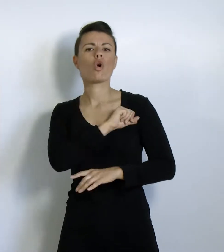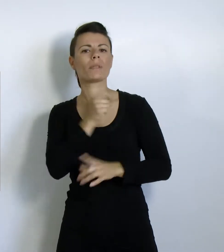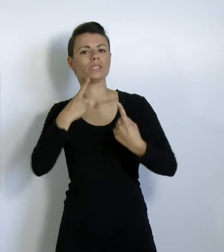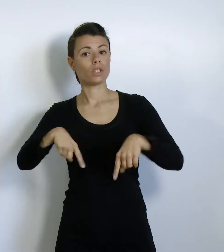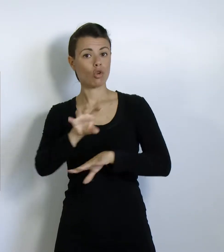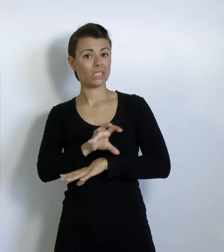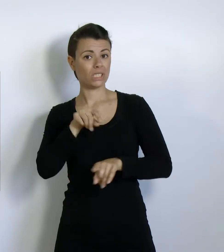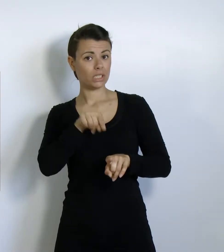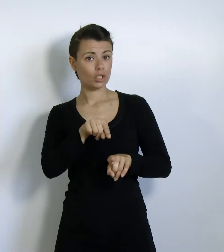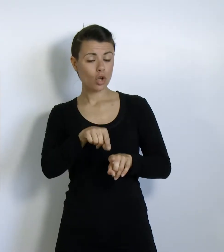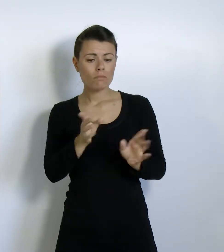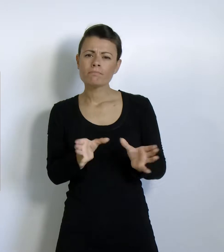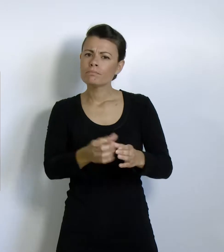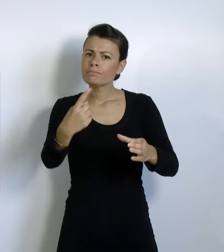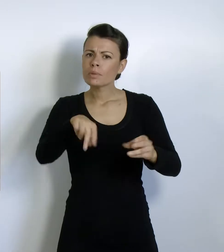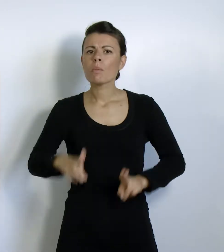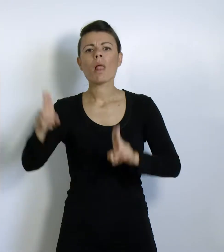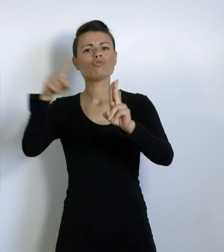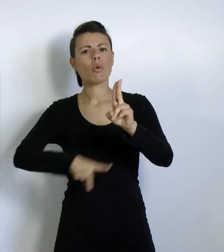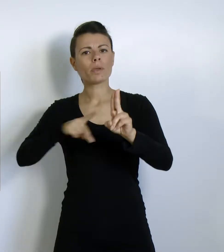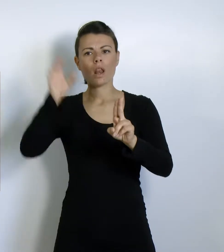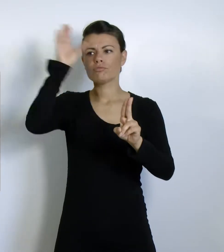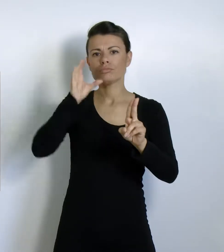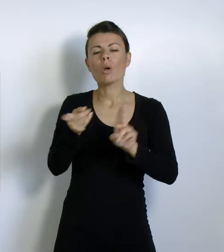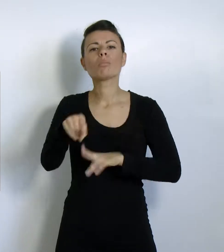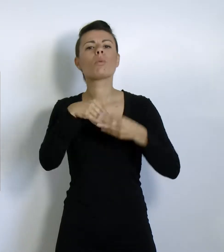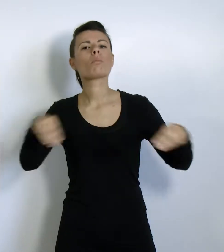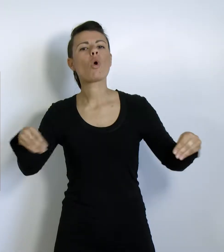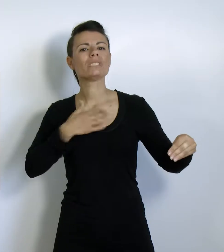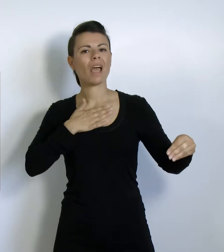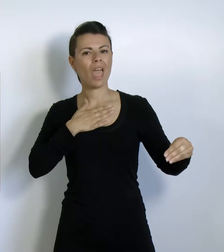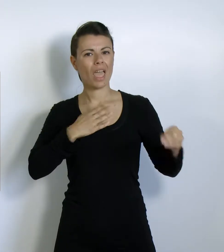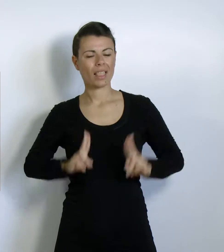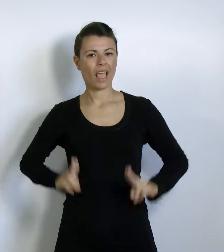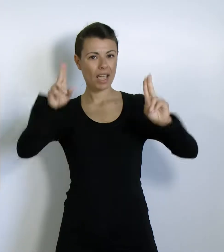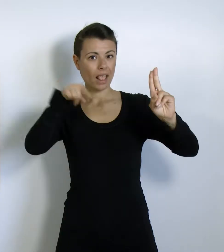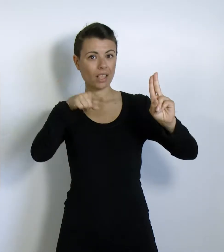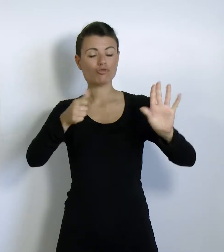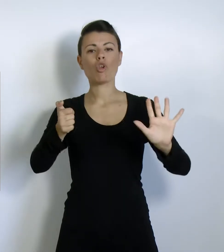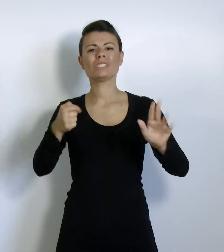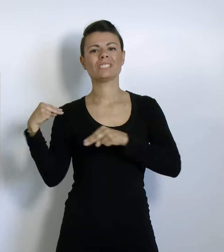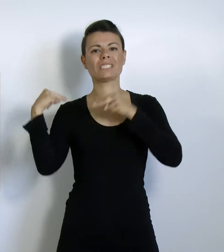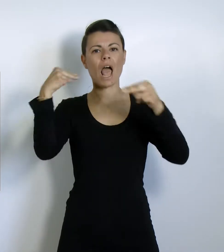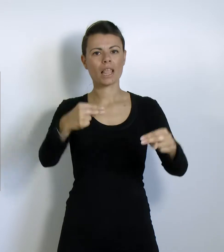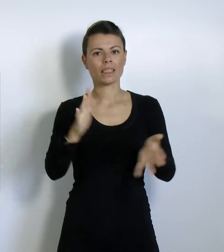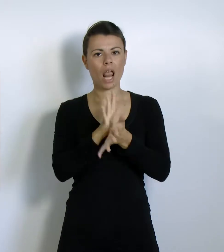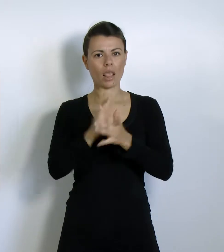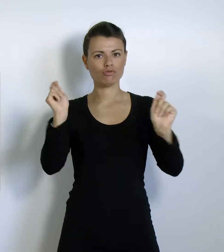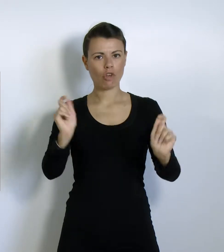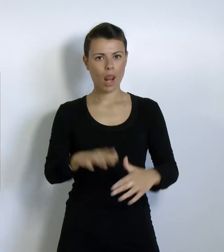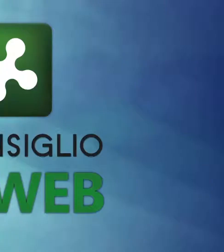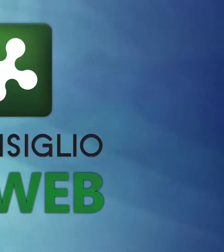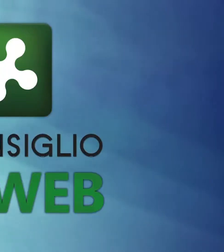Consiglio, la delegazione ha visitato il Palazzo e la mostra l'età del Grattacielo, che celebra i 60 anni del